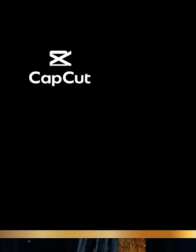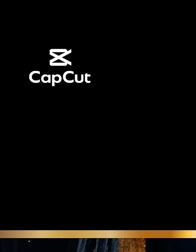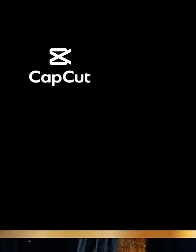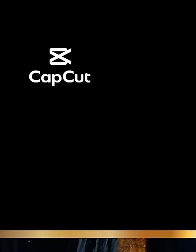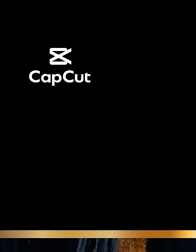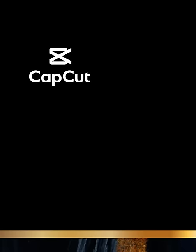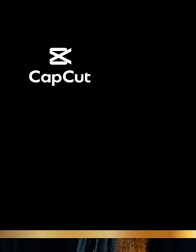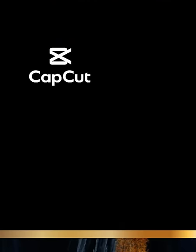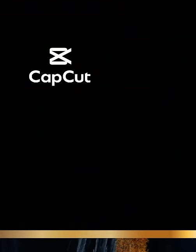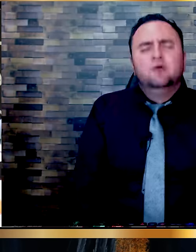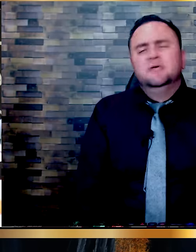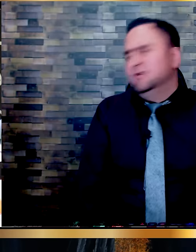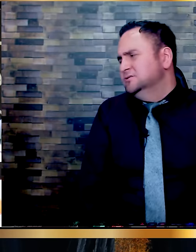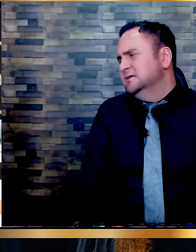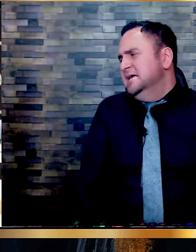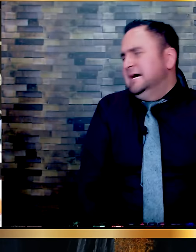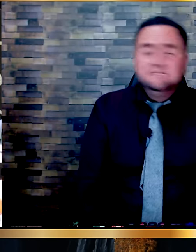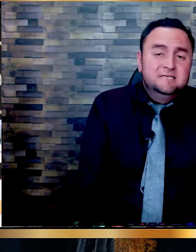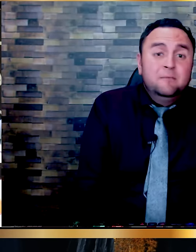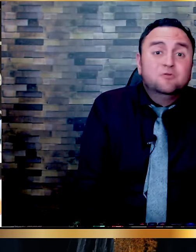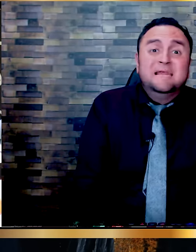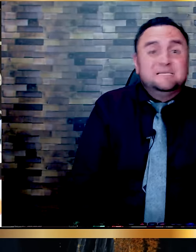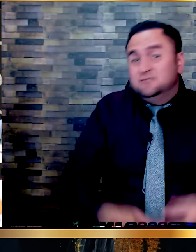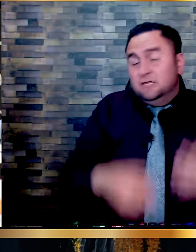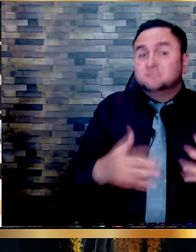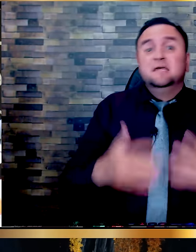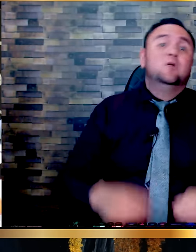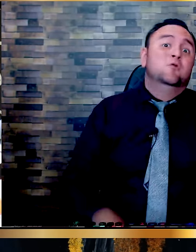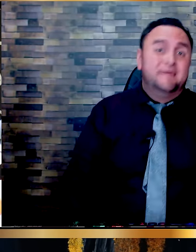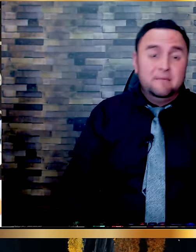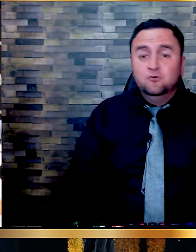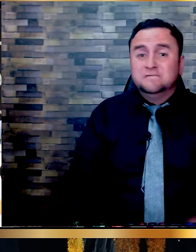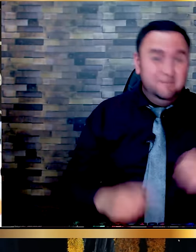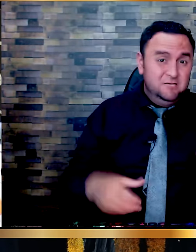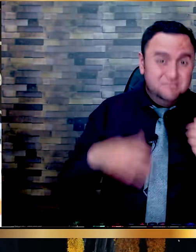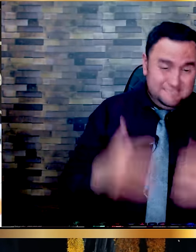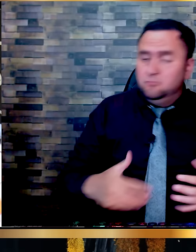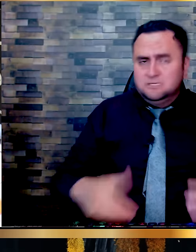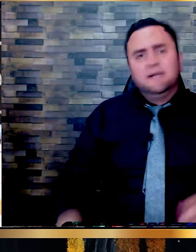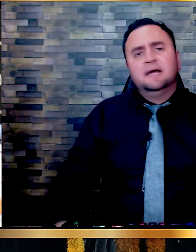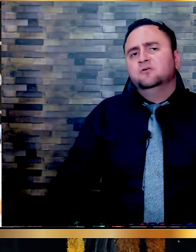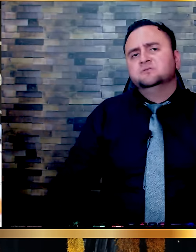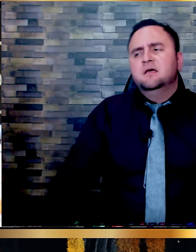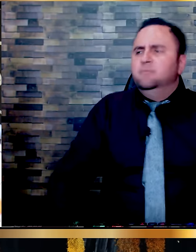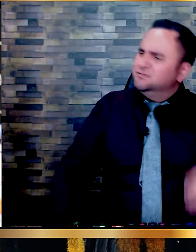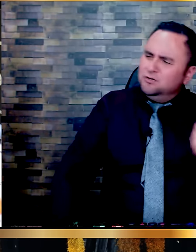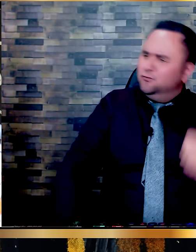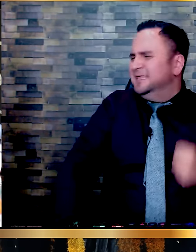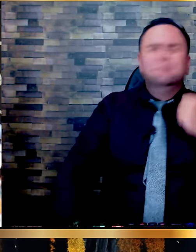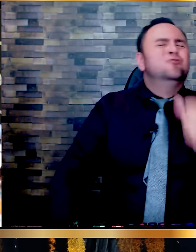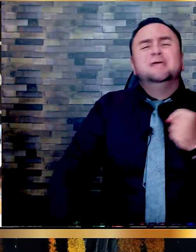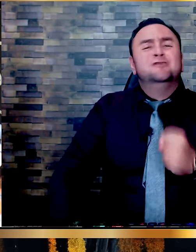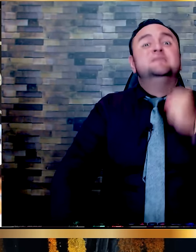Hay veces en la vida nos sentimos lejos de Dios. A veces sentimos que las cosas no se dan como queremos. A veces nos sentimos apagados. Pero es